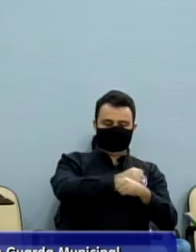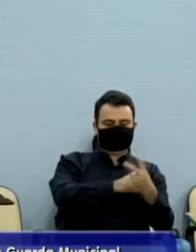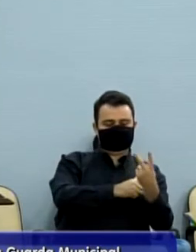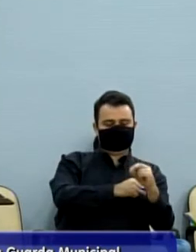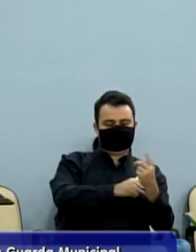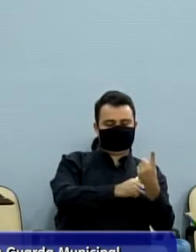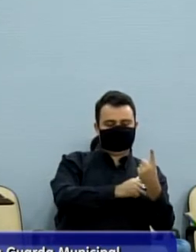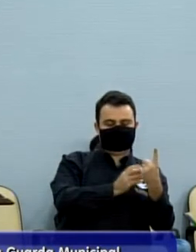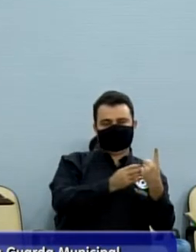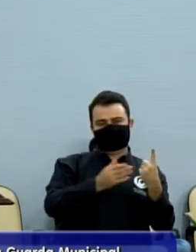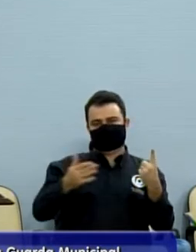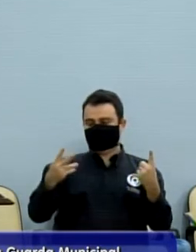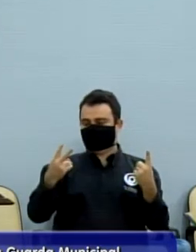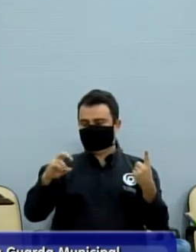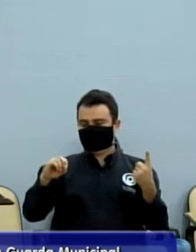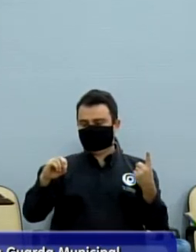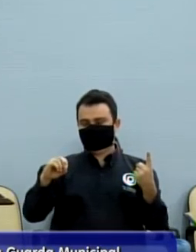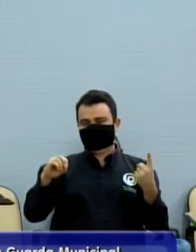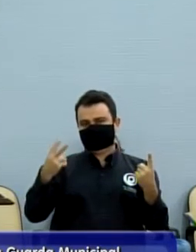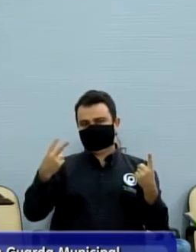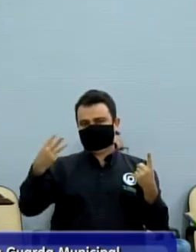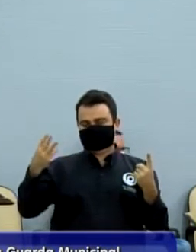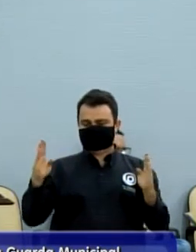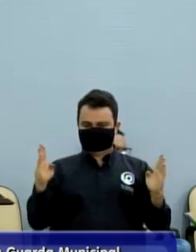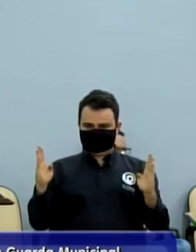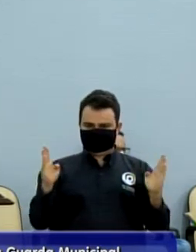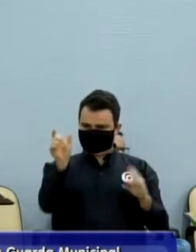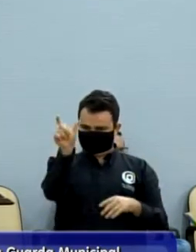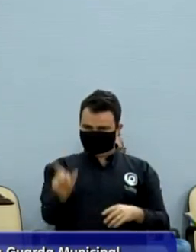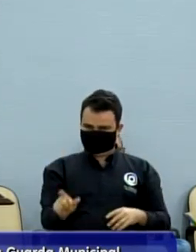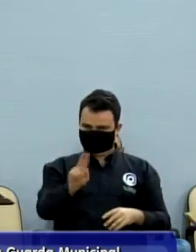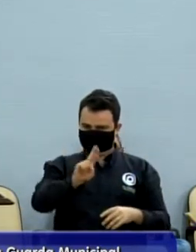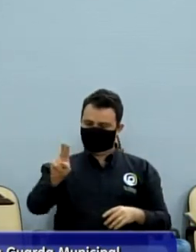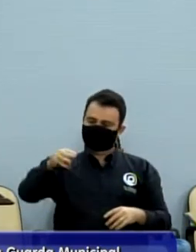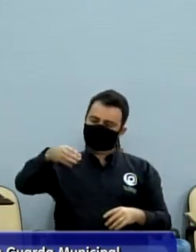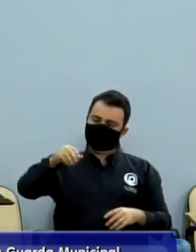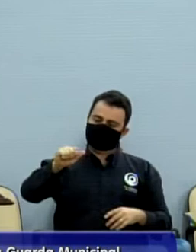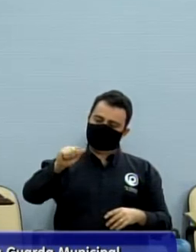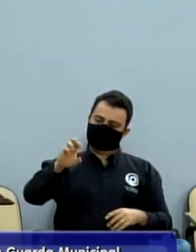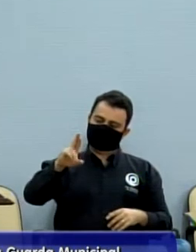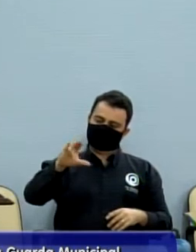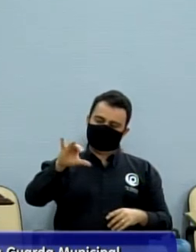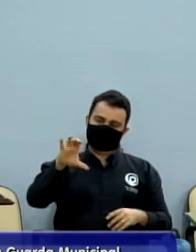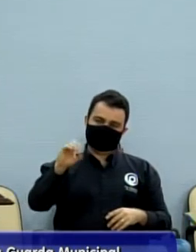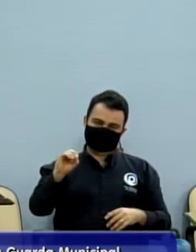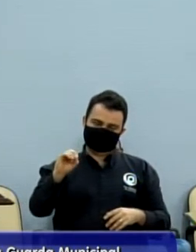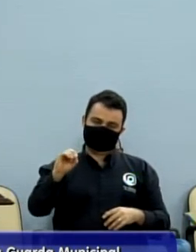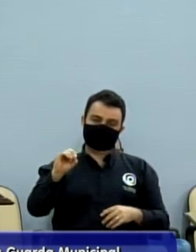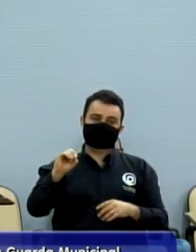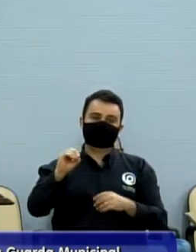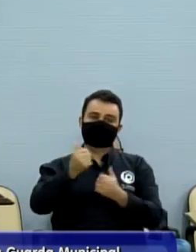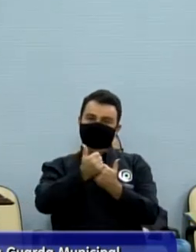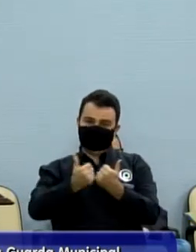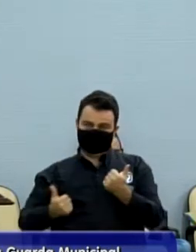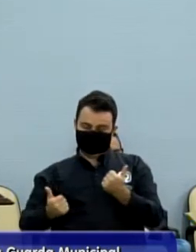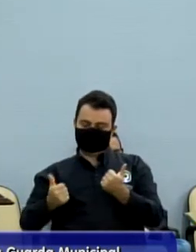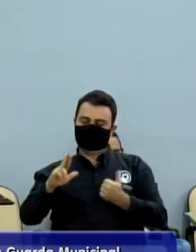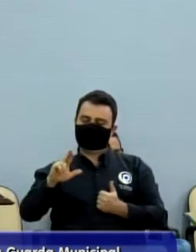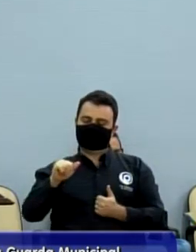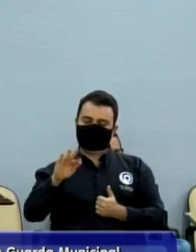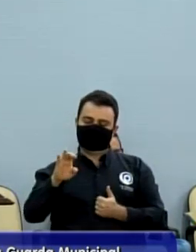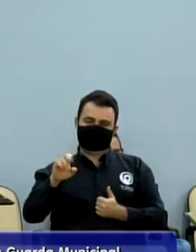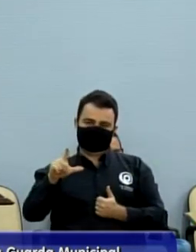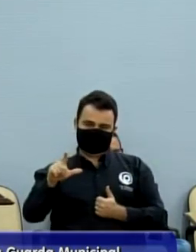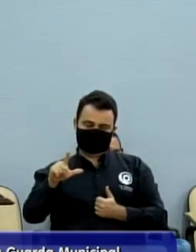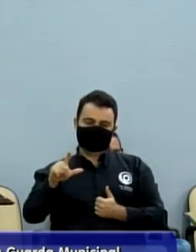Márcio Amenta, o Martino, presidente, o vice-presidente Rafael Duta de Oliveira, o tesoureiro César